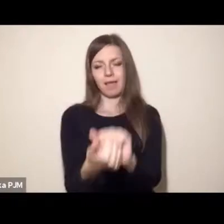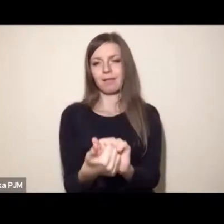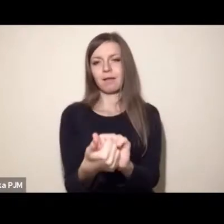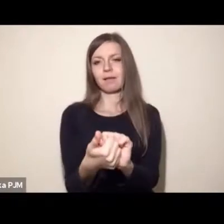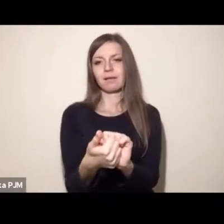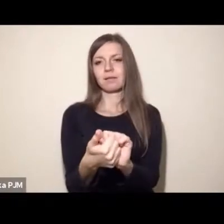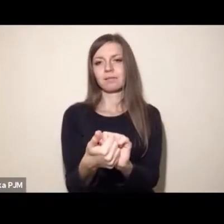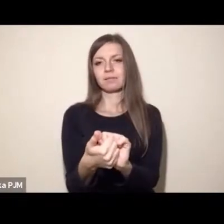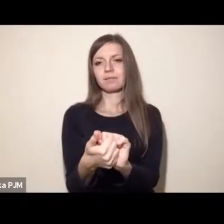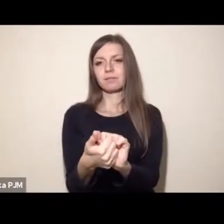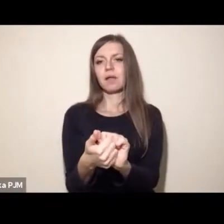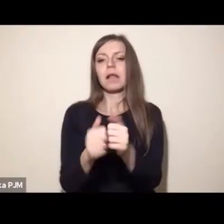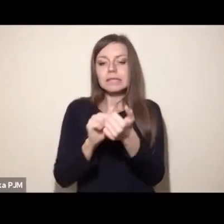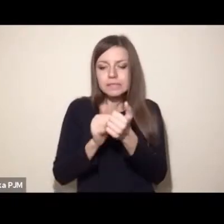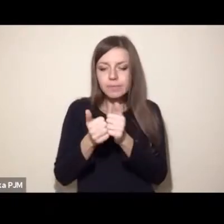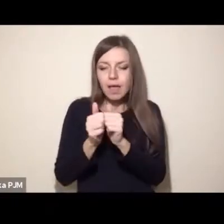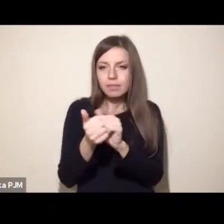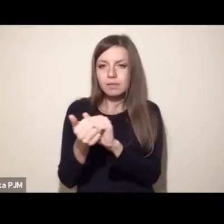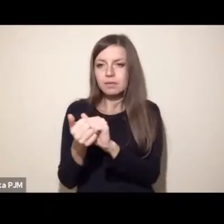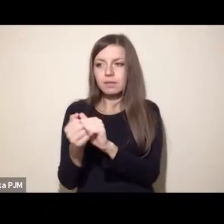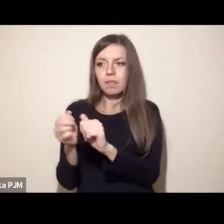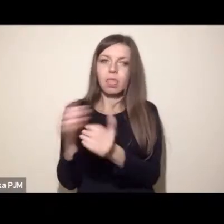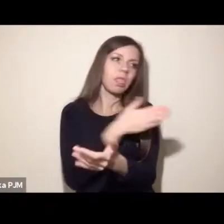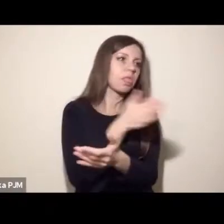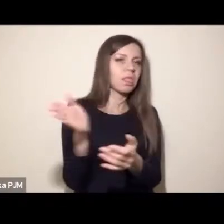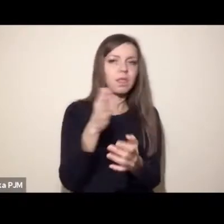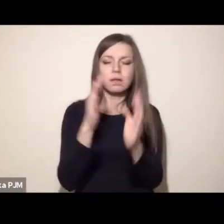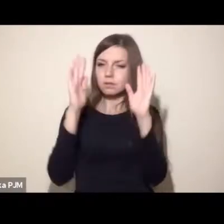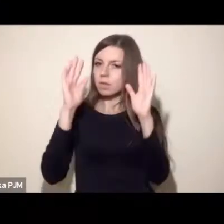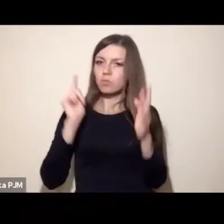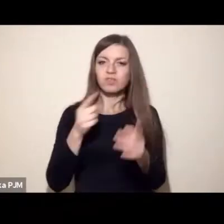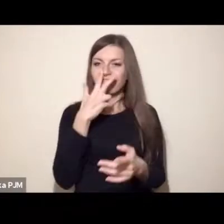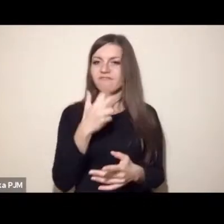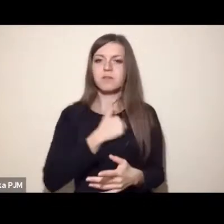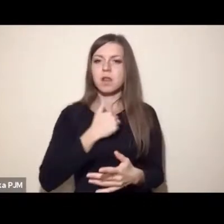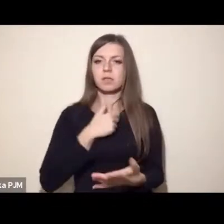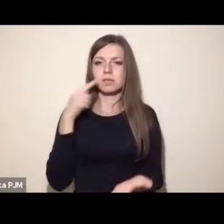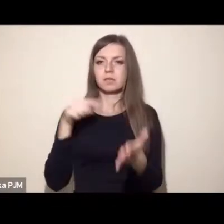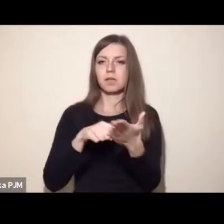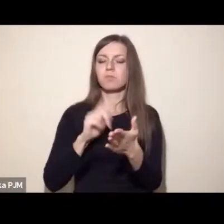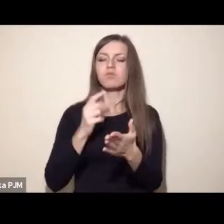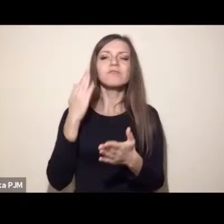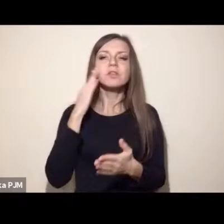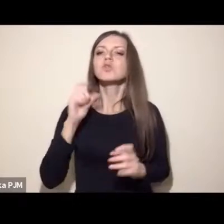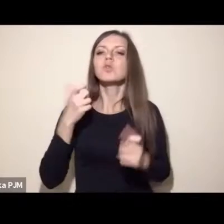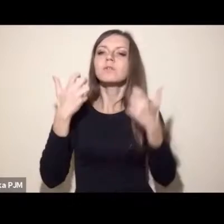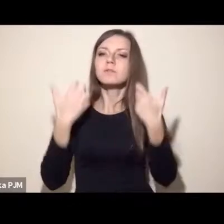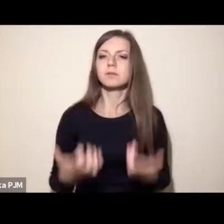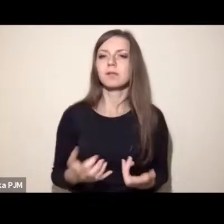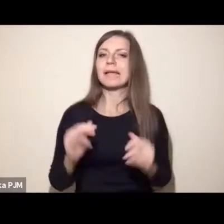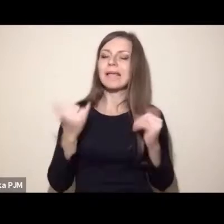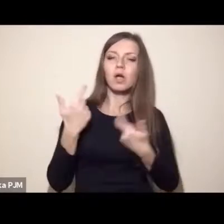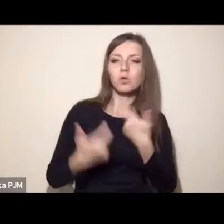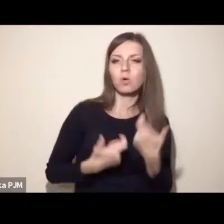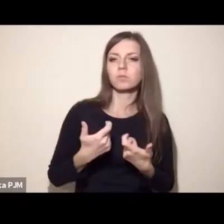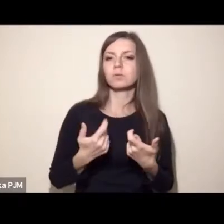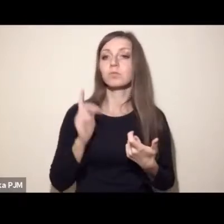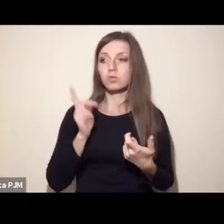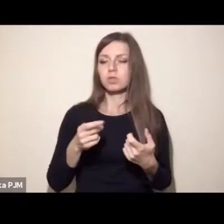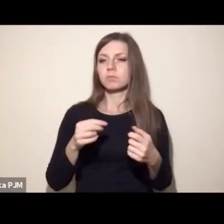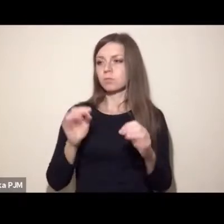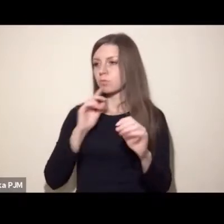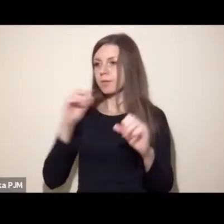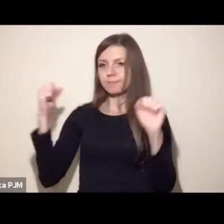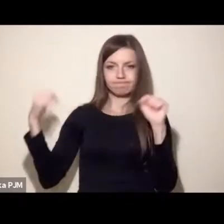stopniowe zmiany konieczne ku odejściu od jakiegokolwiek krzyknącego wykorzystowania zwierząt w przyszłości. Musimy się zgodzić,